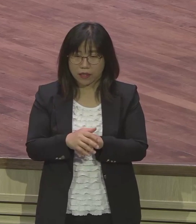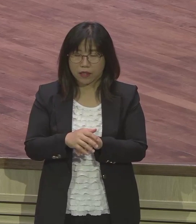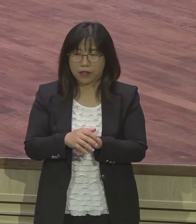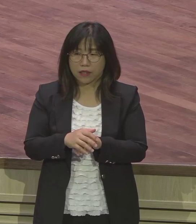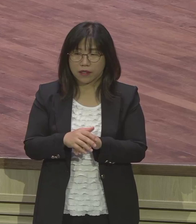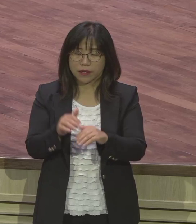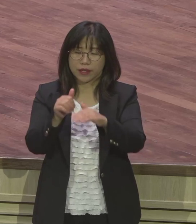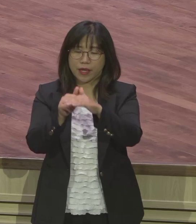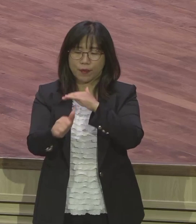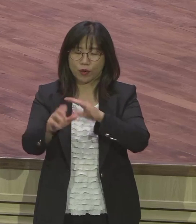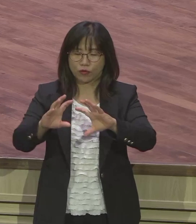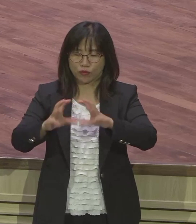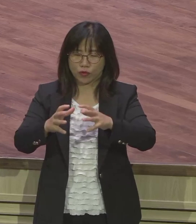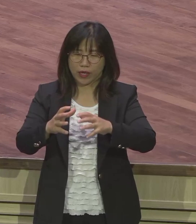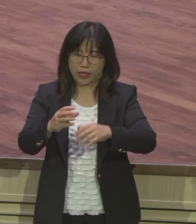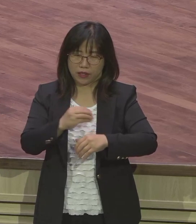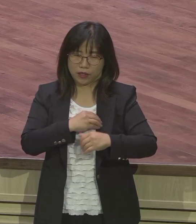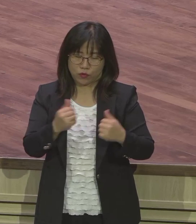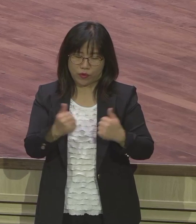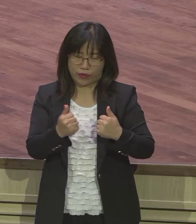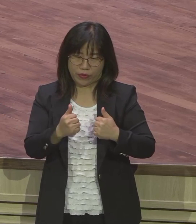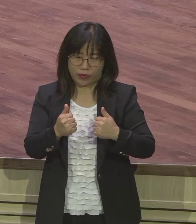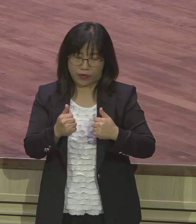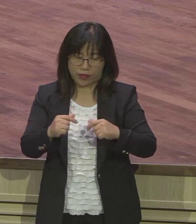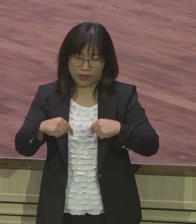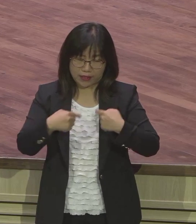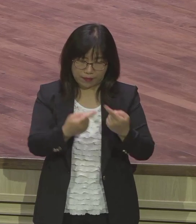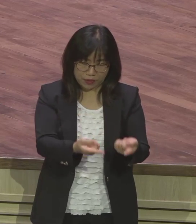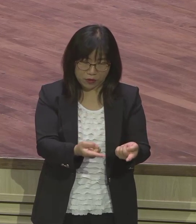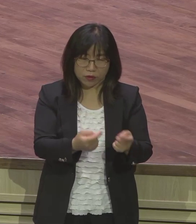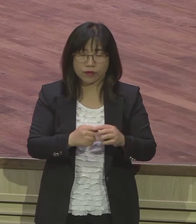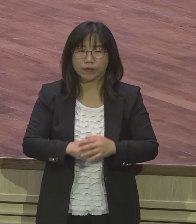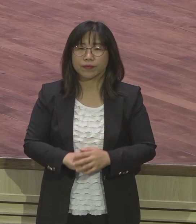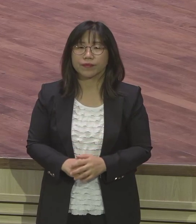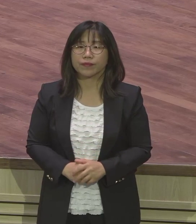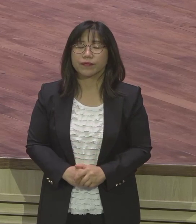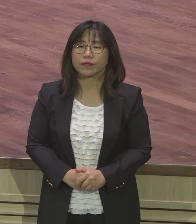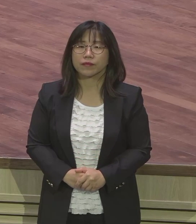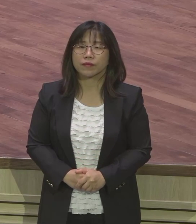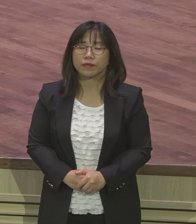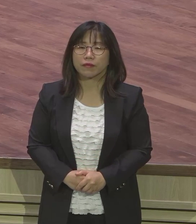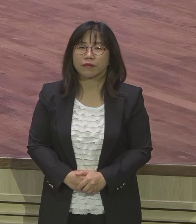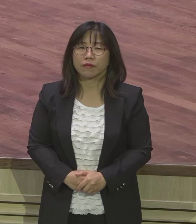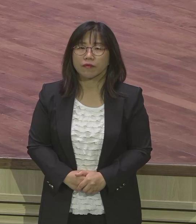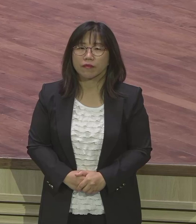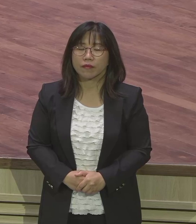오시아네아 지역에 해당된 데서 그렇게 다 참석을 해서 서로 이렇게